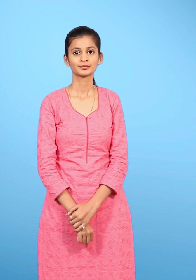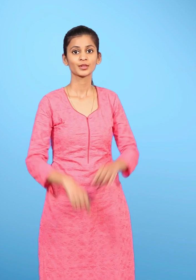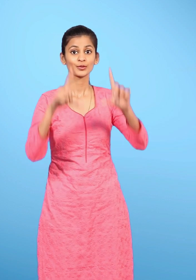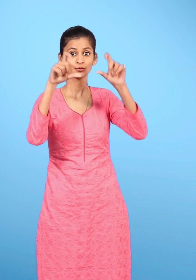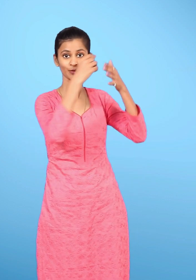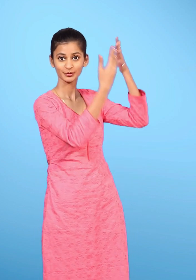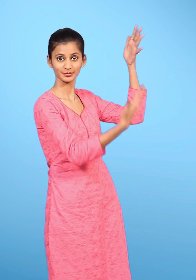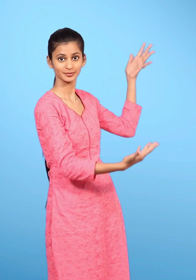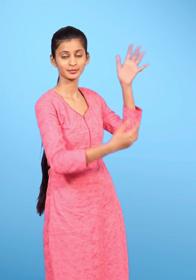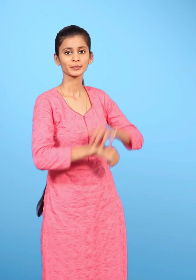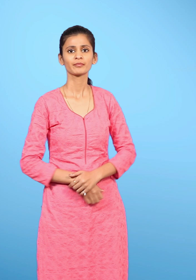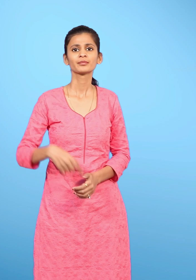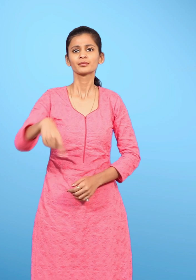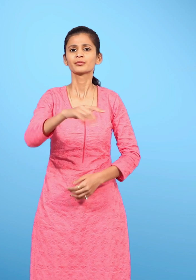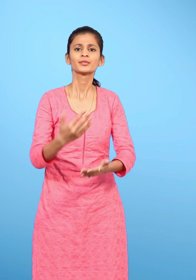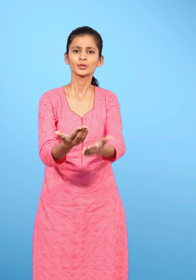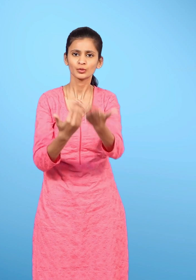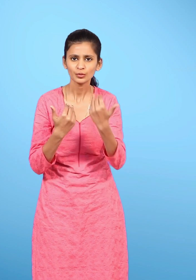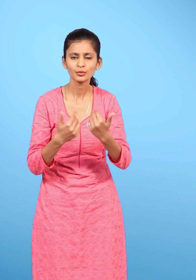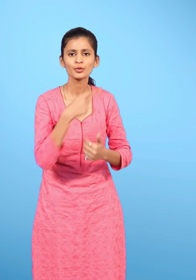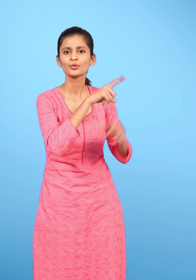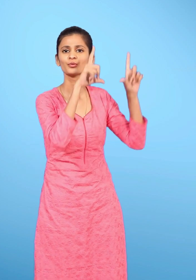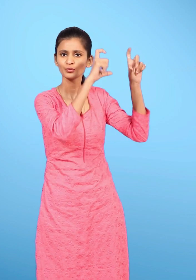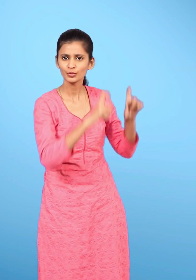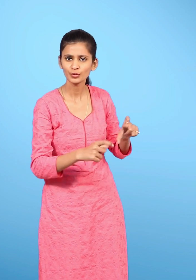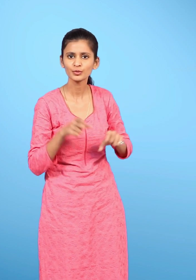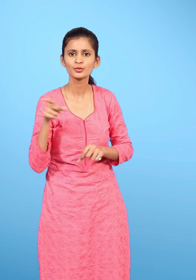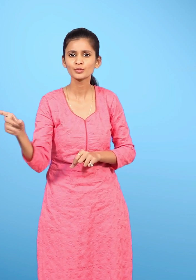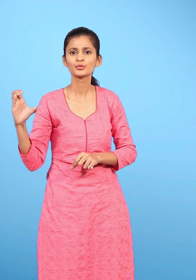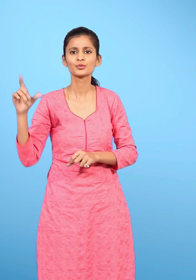अब बताओ चित्रों में छोटू की क्या कहानी बताए गई है